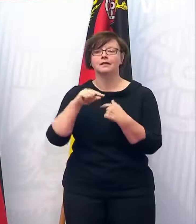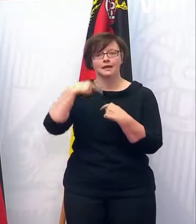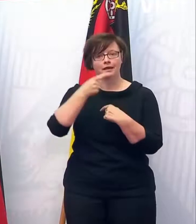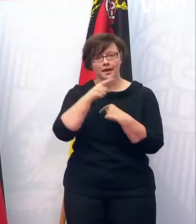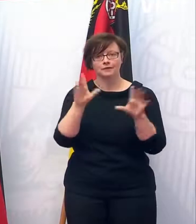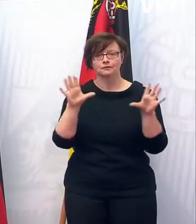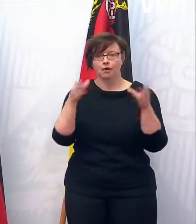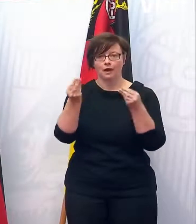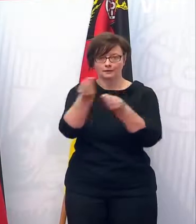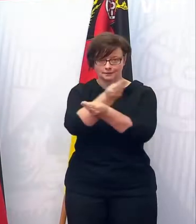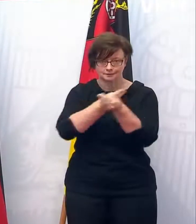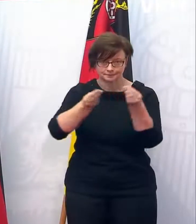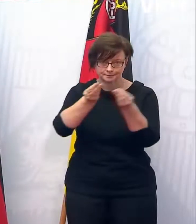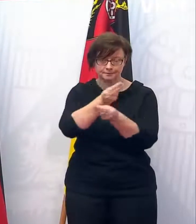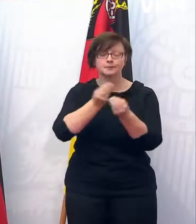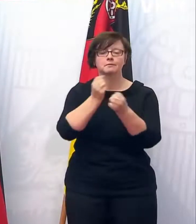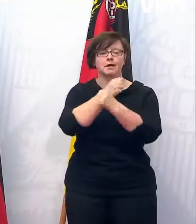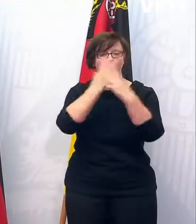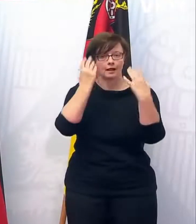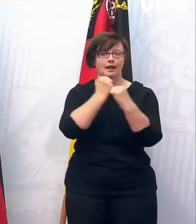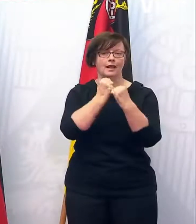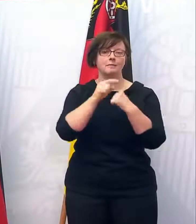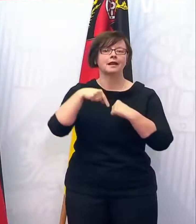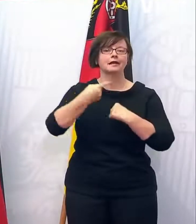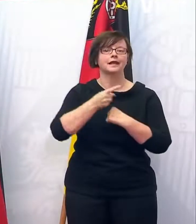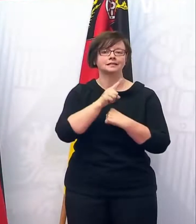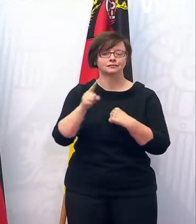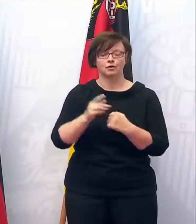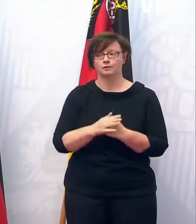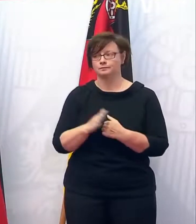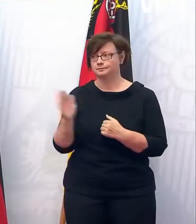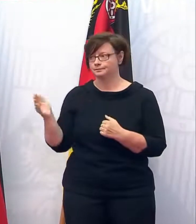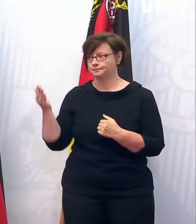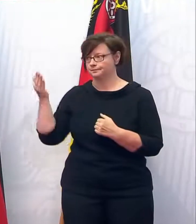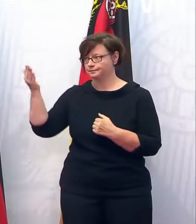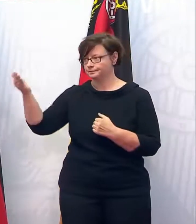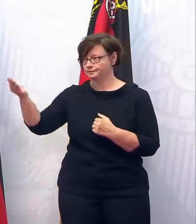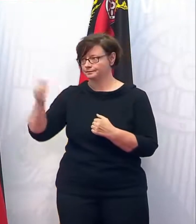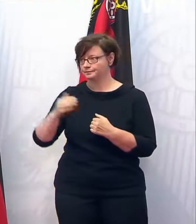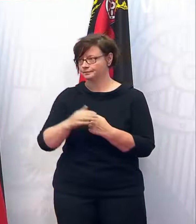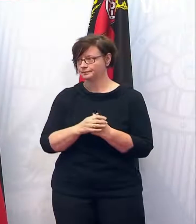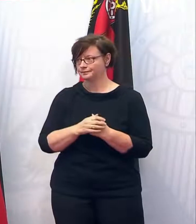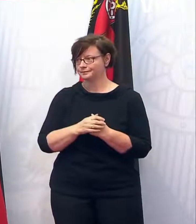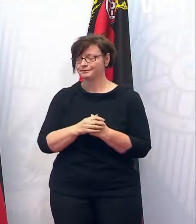Zusammenhang miteinander klären. Die nächste Frage geht an Ihre Scheibe.